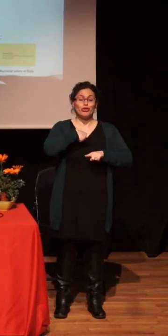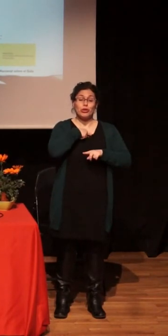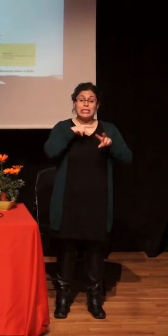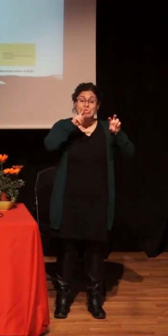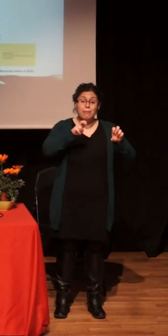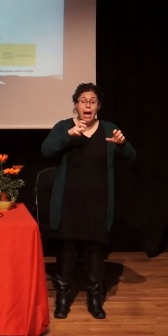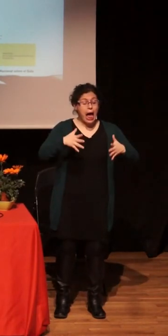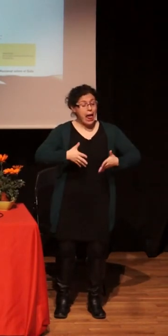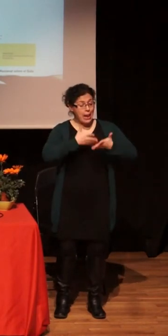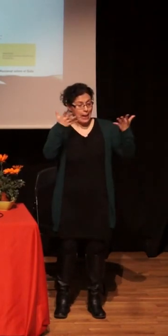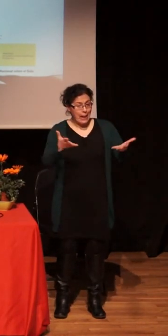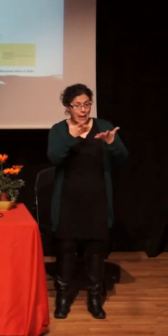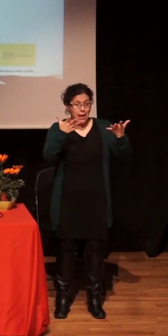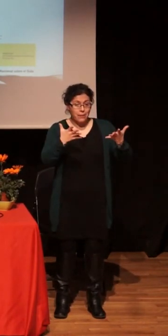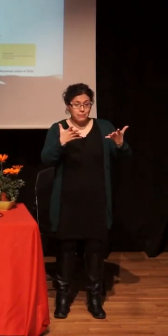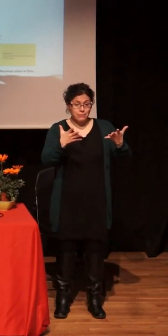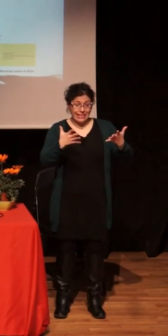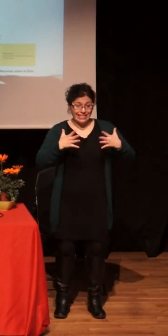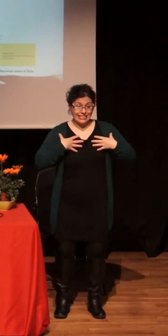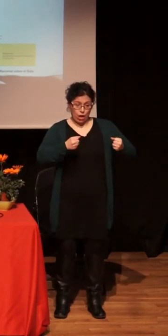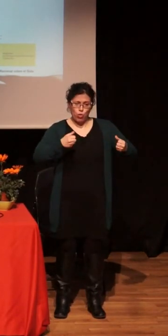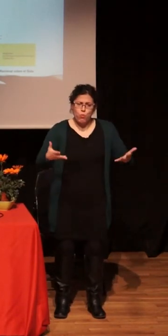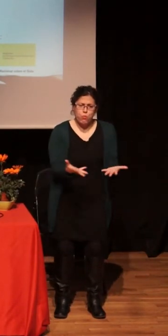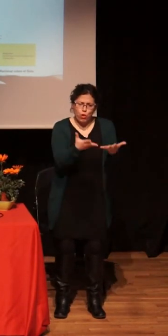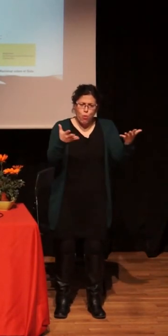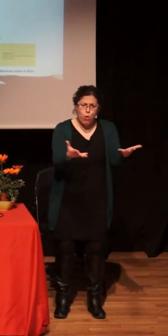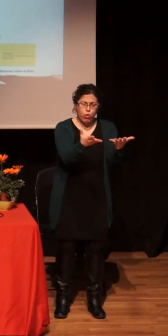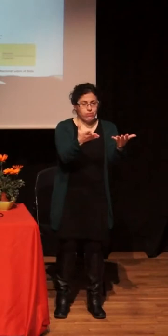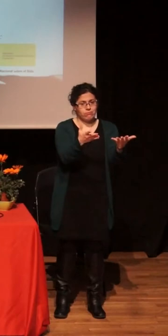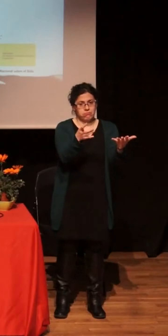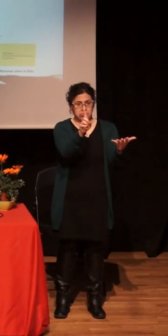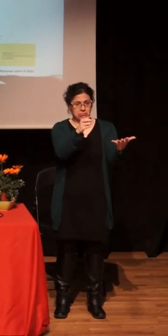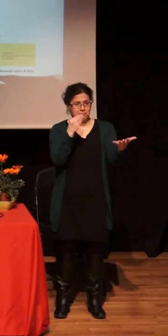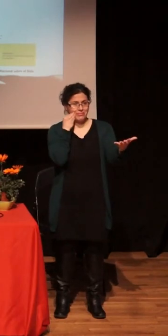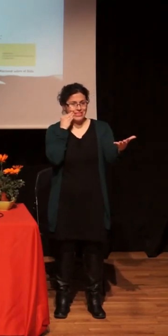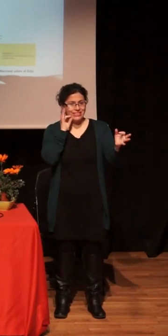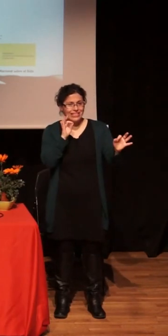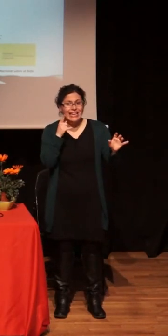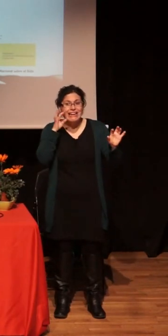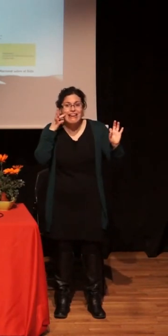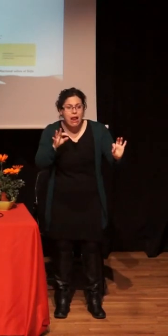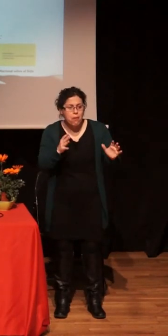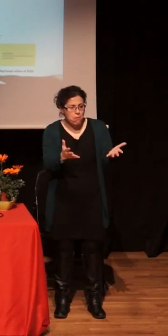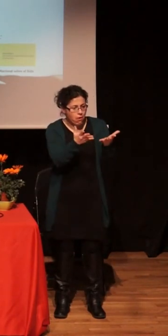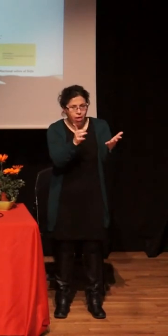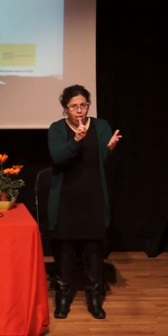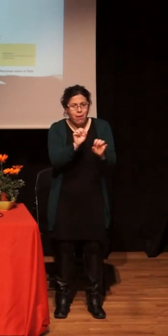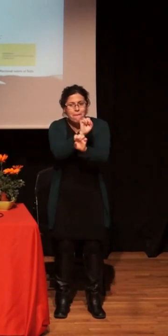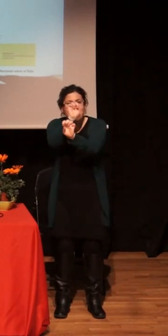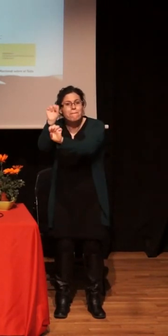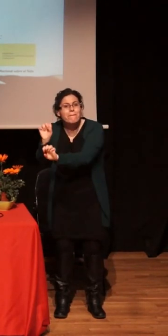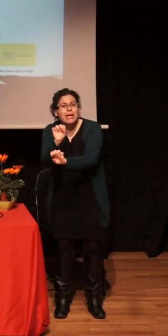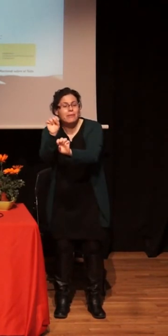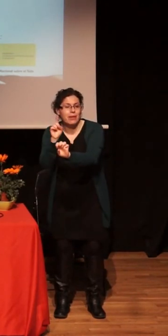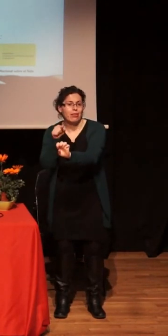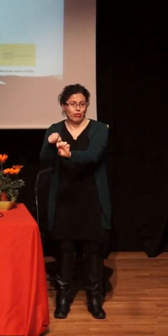Hacemos prevención, porque no tenemos en cuenta todo lo que comporta la promoción de la salud, ¿no?, que es